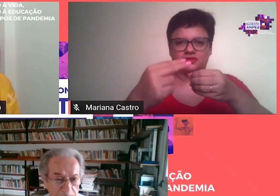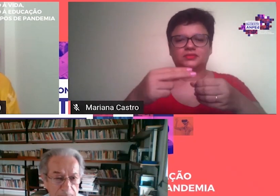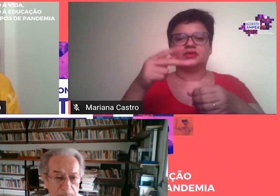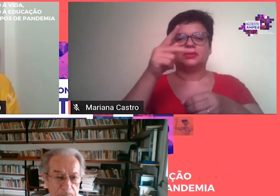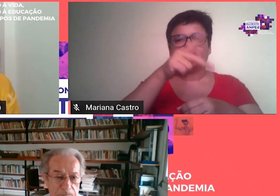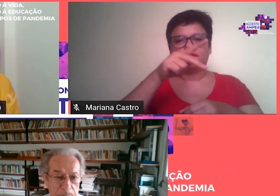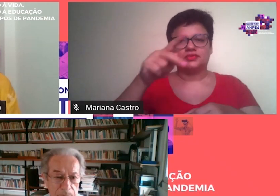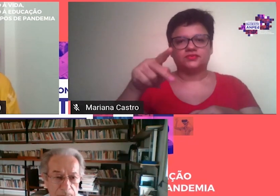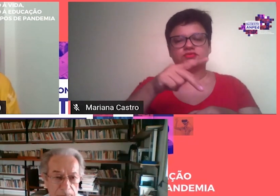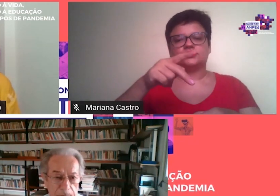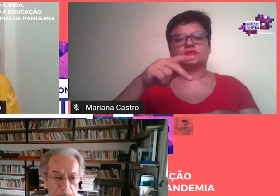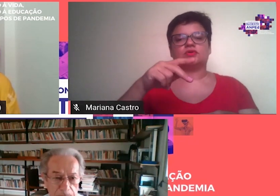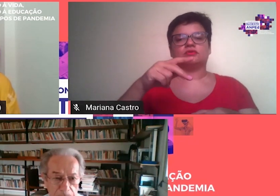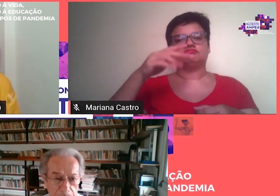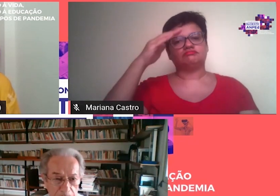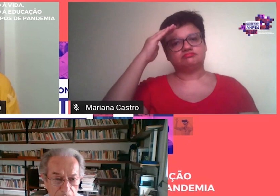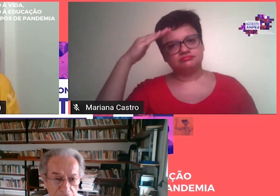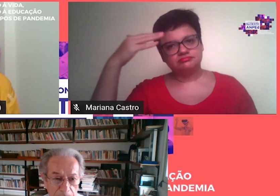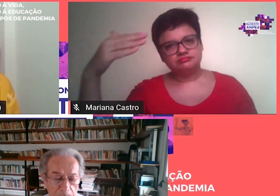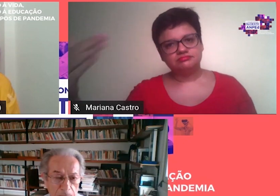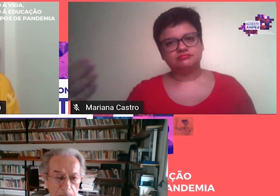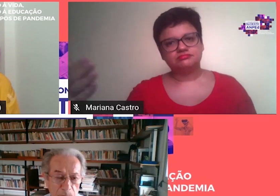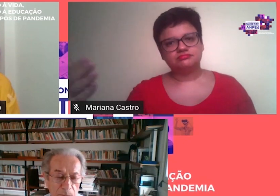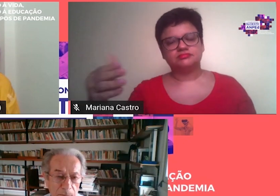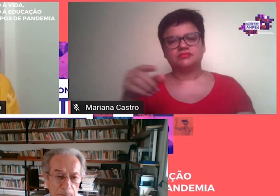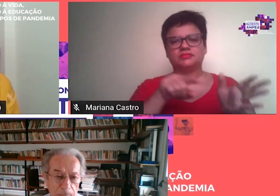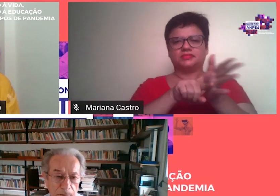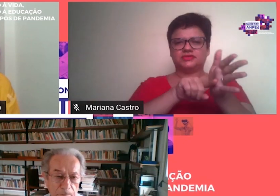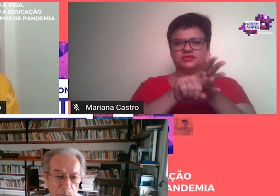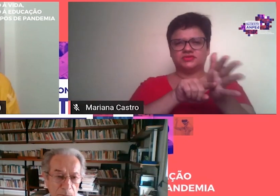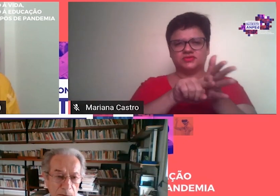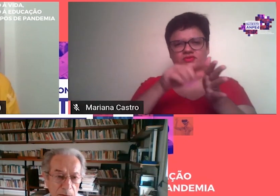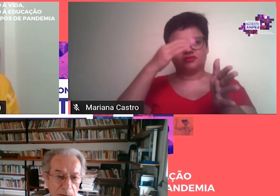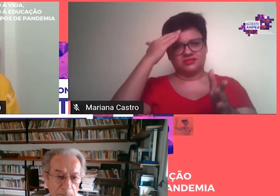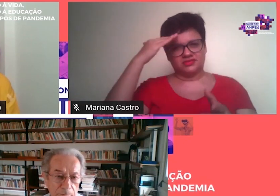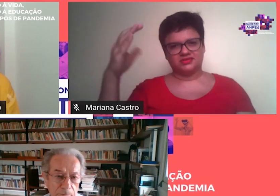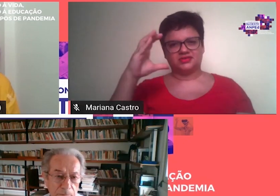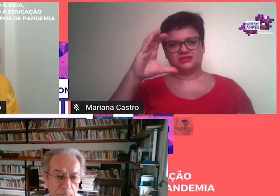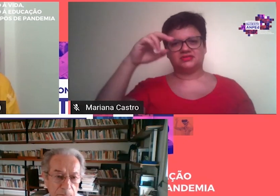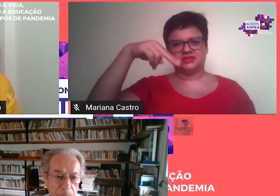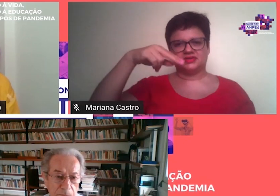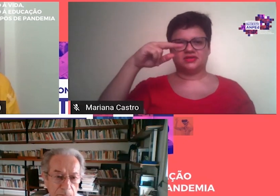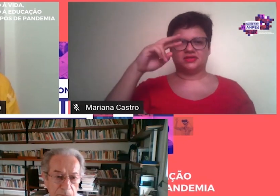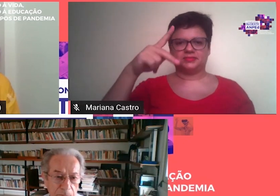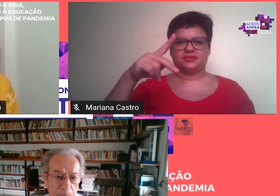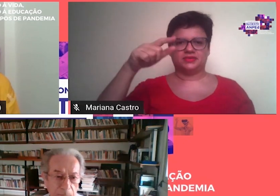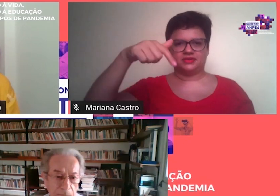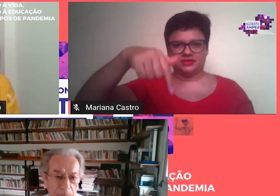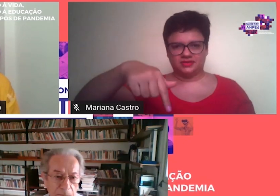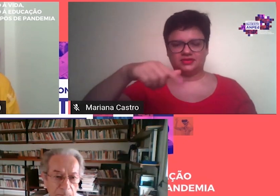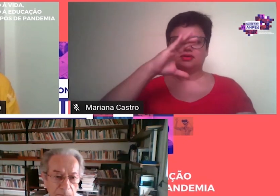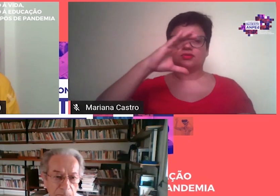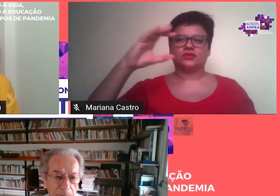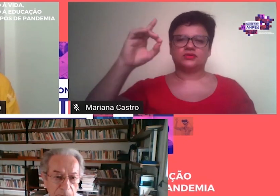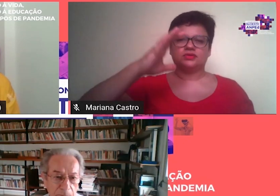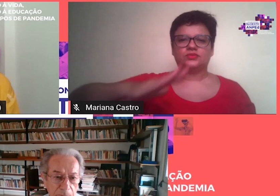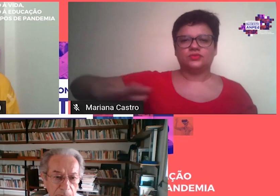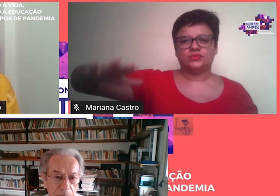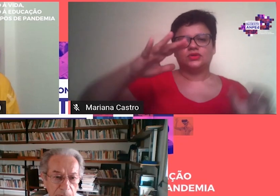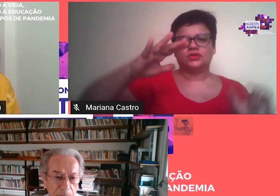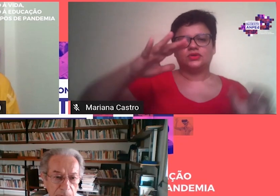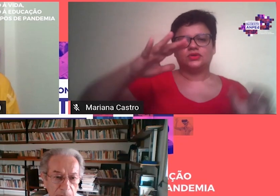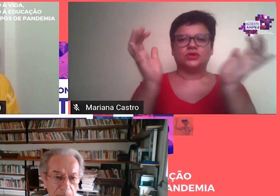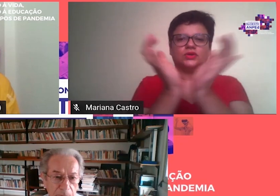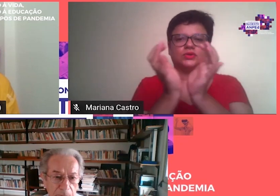emérito também da Unicamp, pesquisador emérito do CNPq e coordenador geral do grupo de estudos e